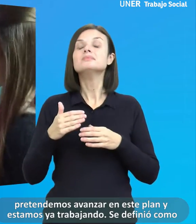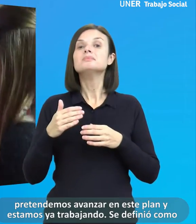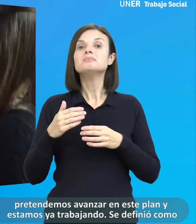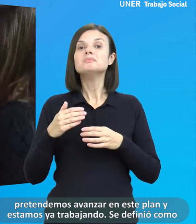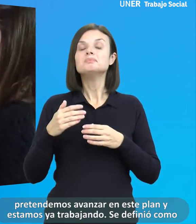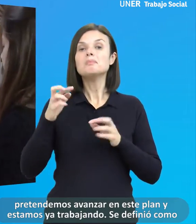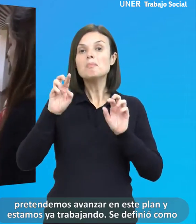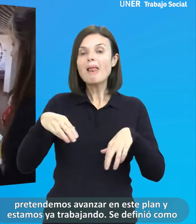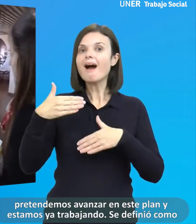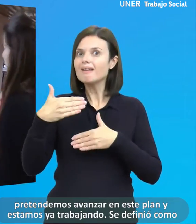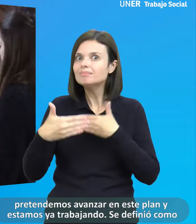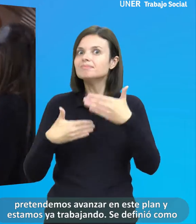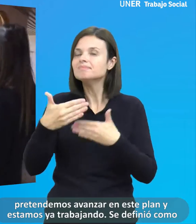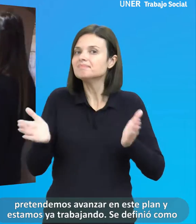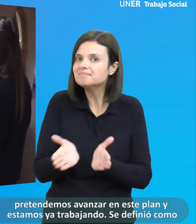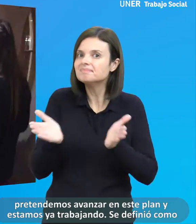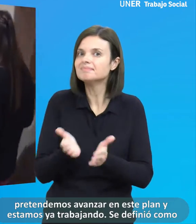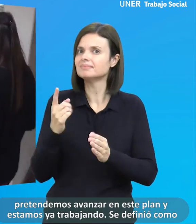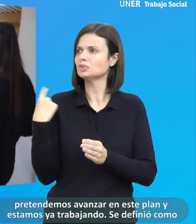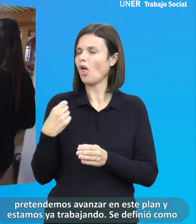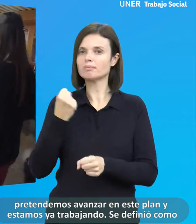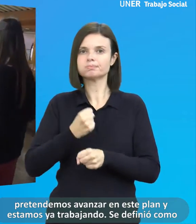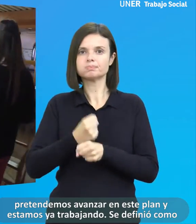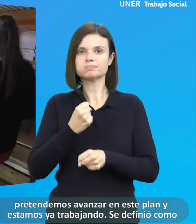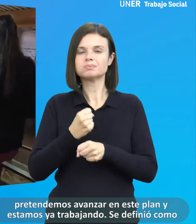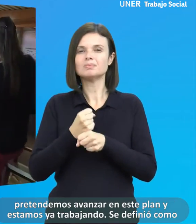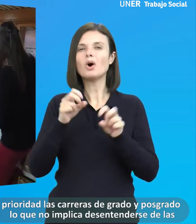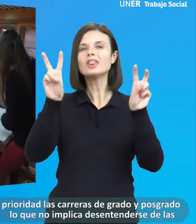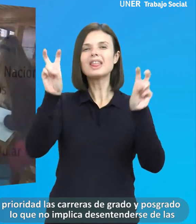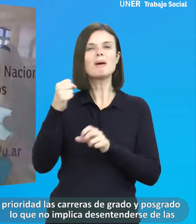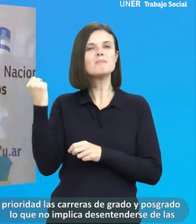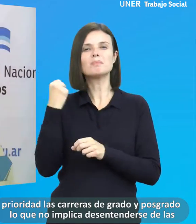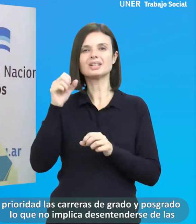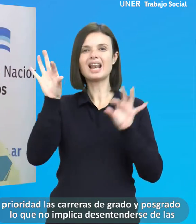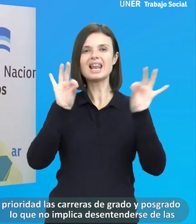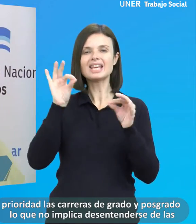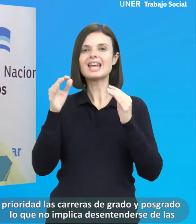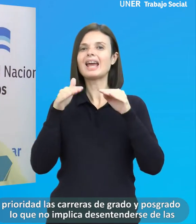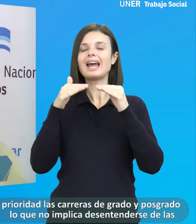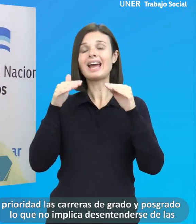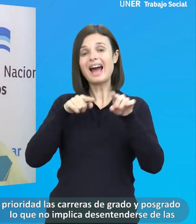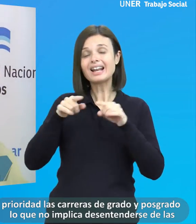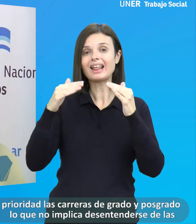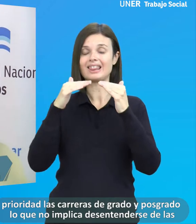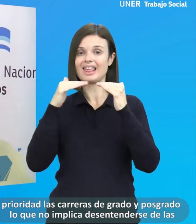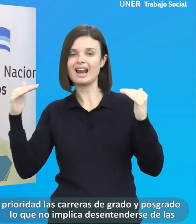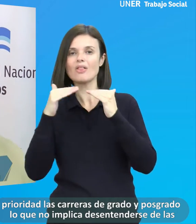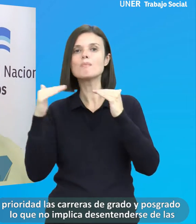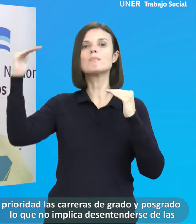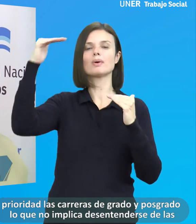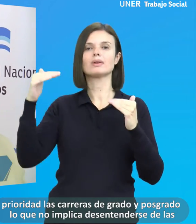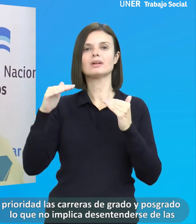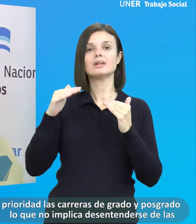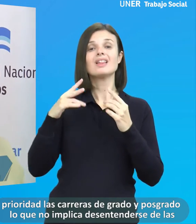avanzar en este plan y estamos ya trabajando, se definió como prioridad las carreras de grado y posgrado, lo que no implica